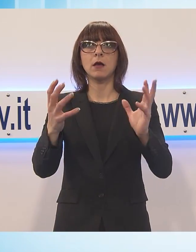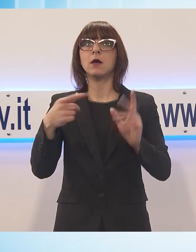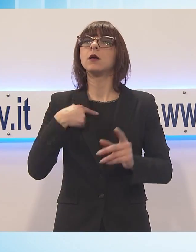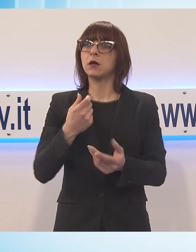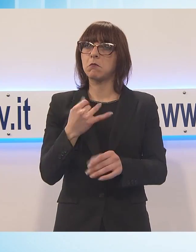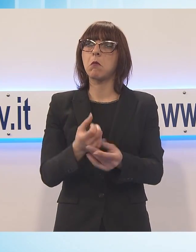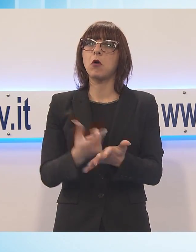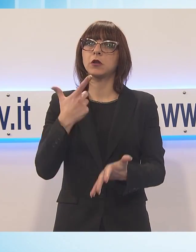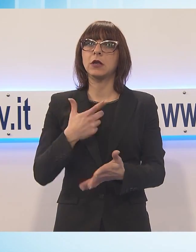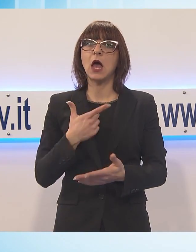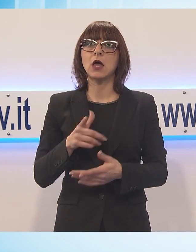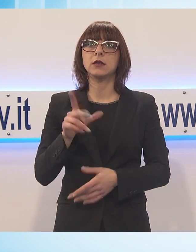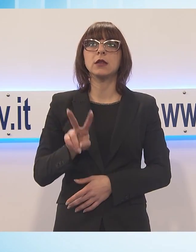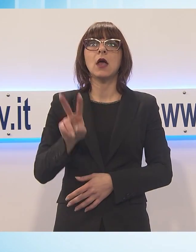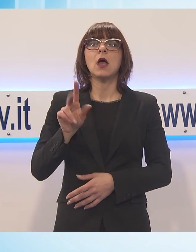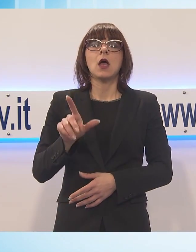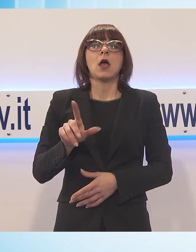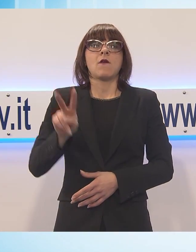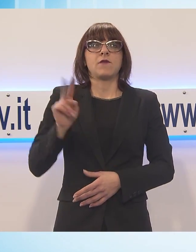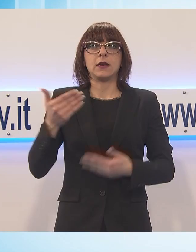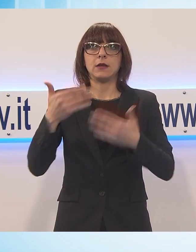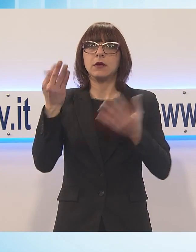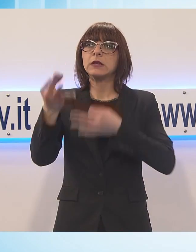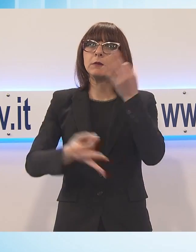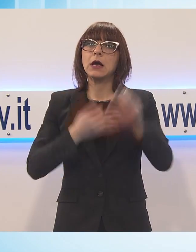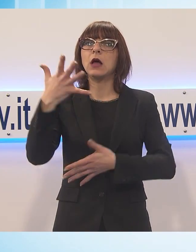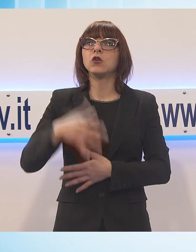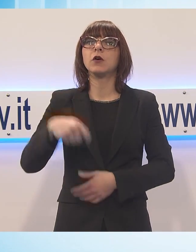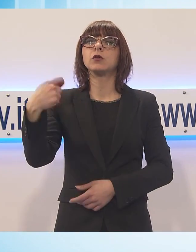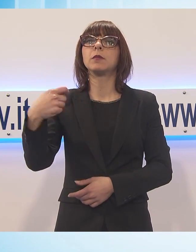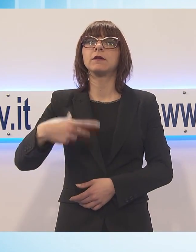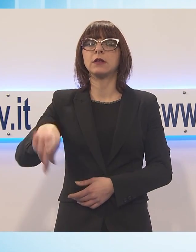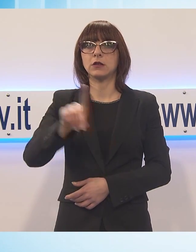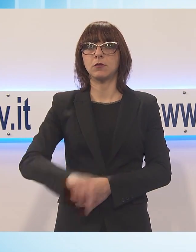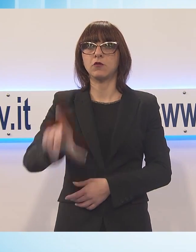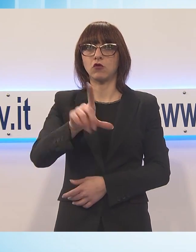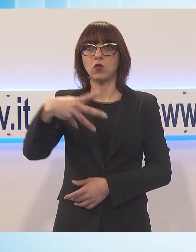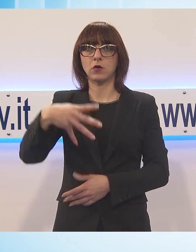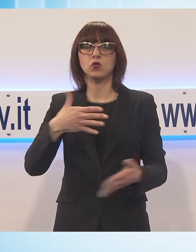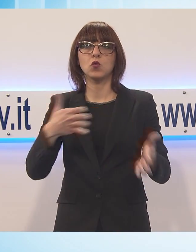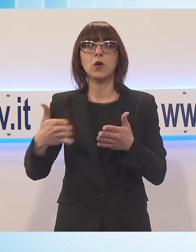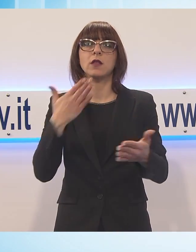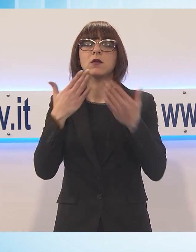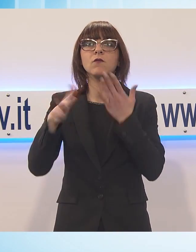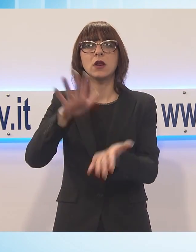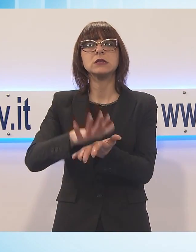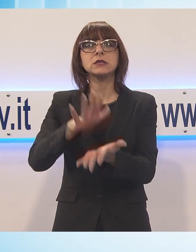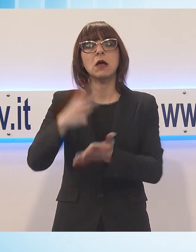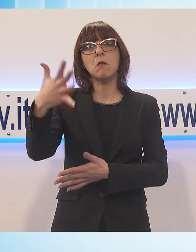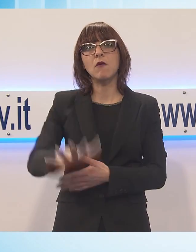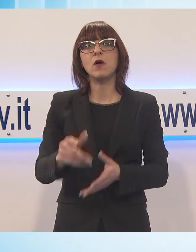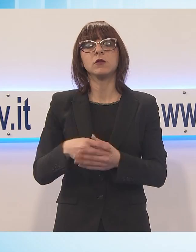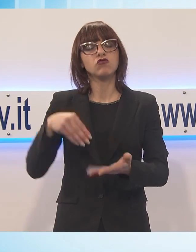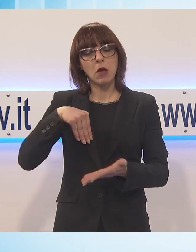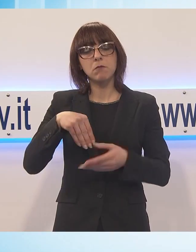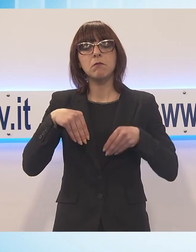illustrato venerdì mattina nella sala giunta di Palazzo Ducale dal presidente della provincia Luca Menesini nel corso di una conferenza stampa a hanno preso parte anche